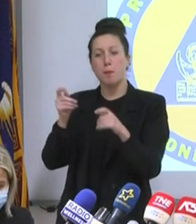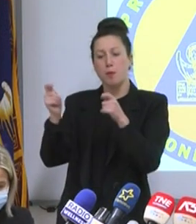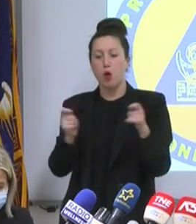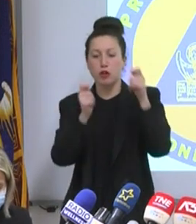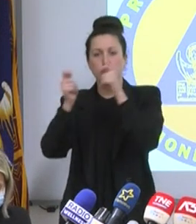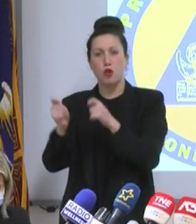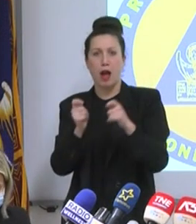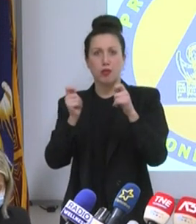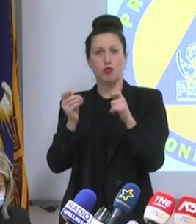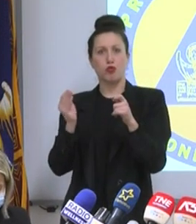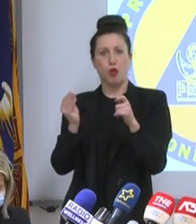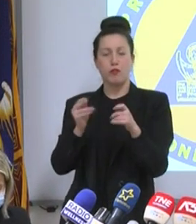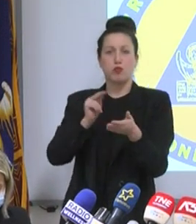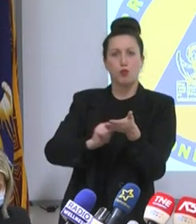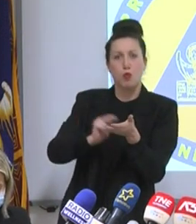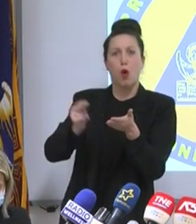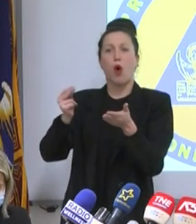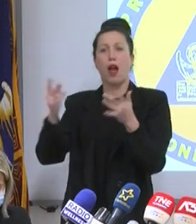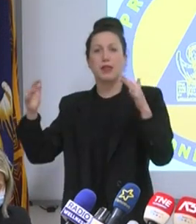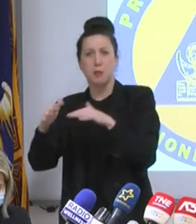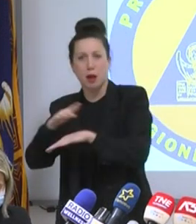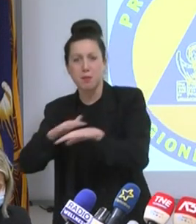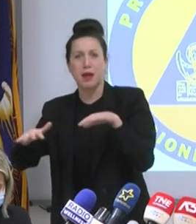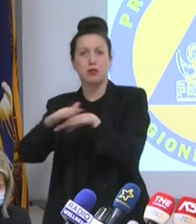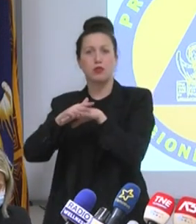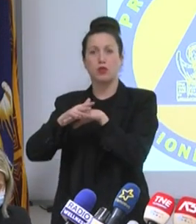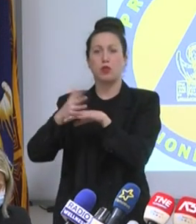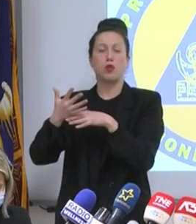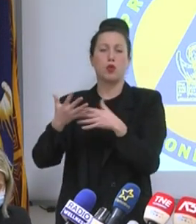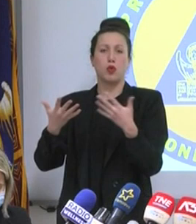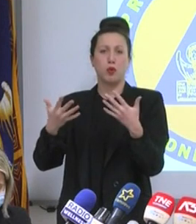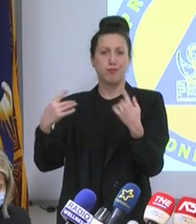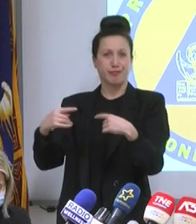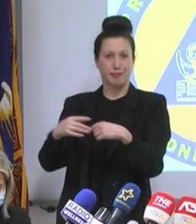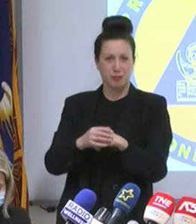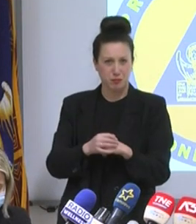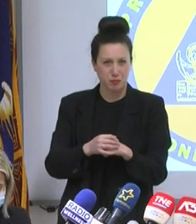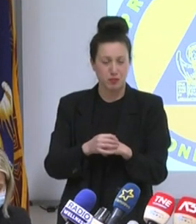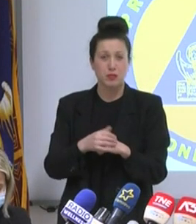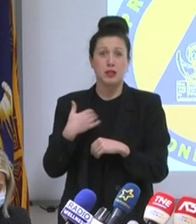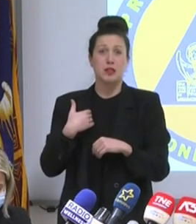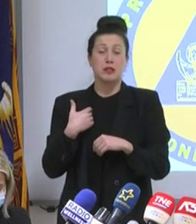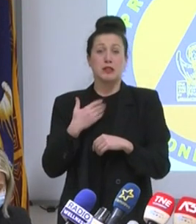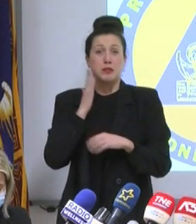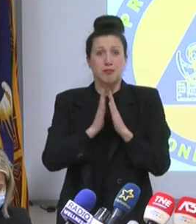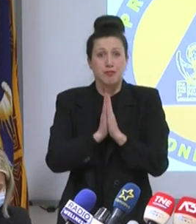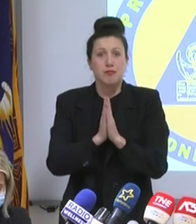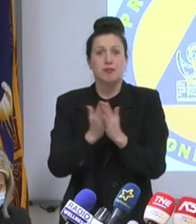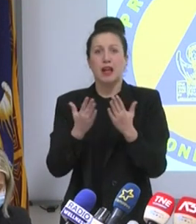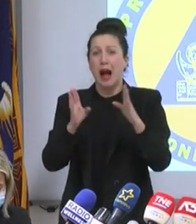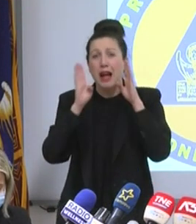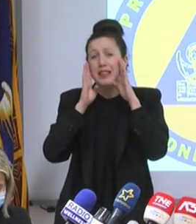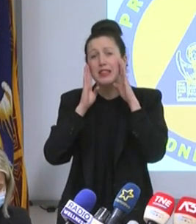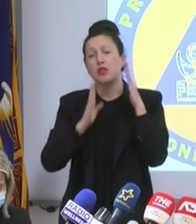L'appello che faccio io è quello di fare massima attenzione. So che i sindaci delle città Coppoluogo mi hanno avvisato loro